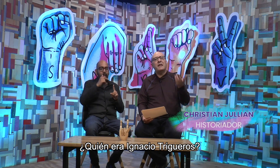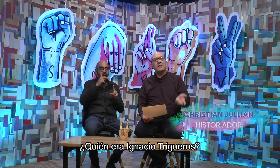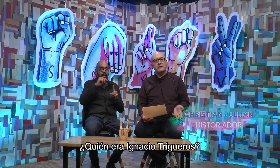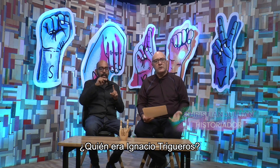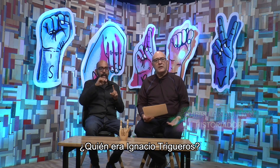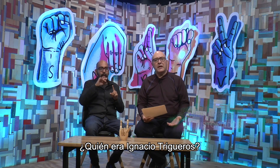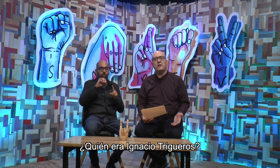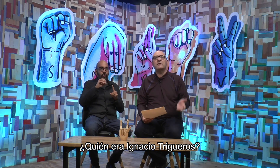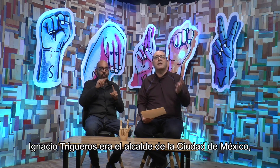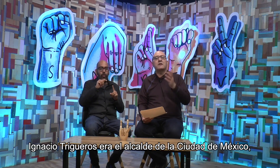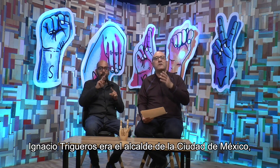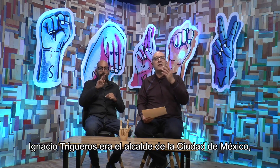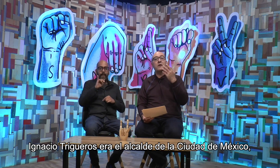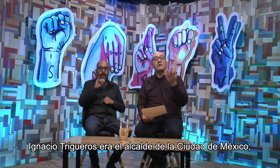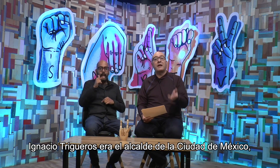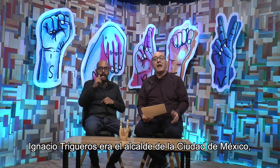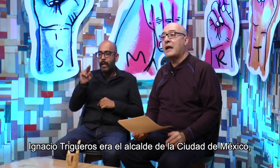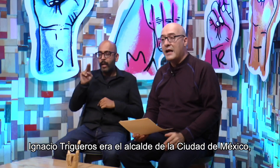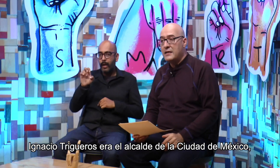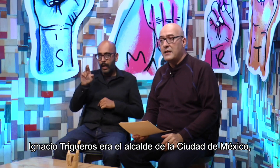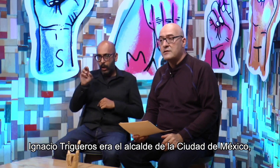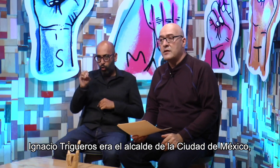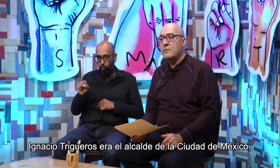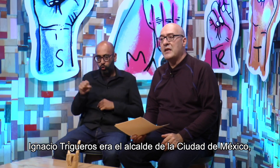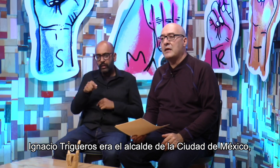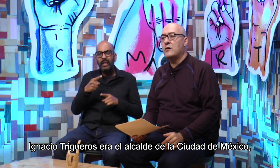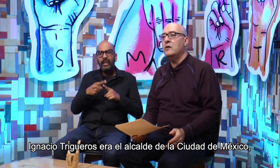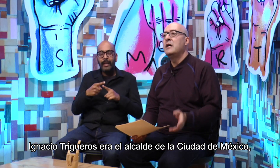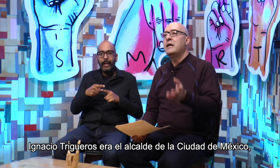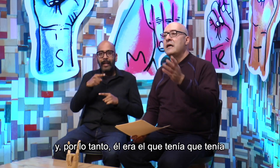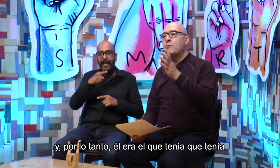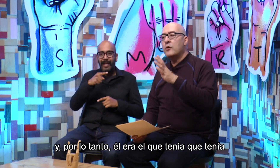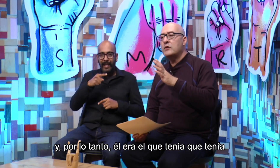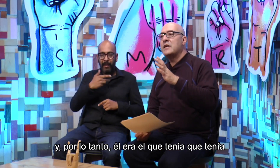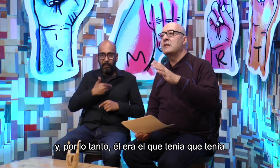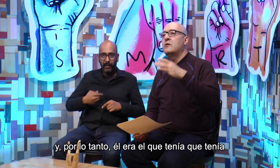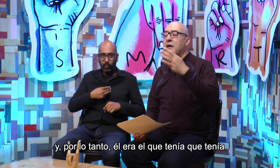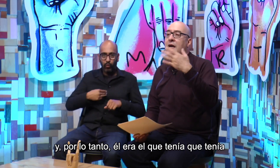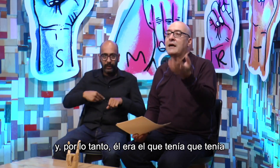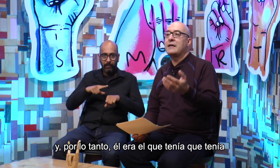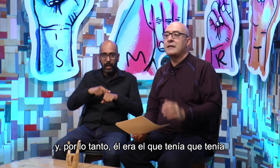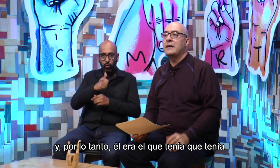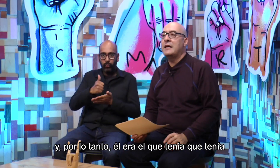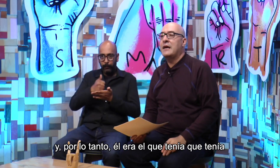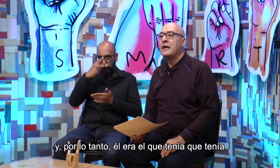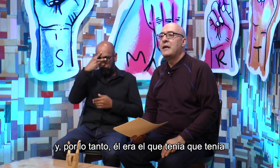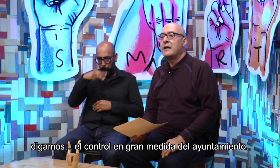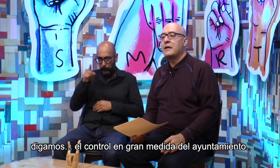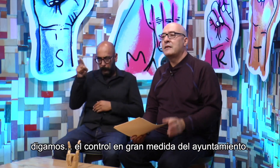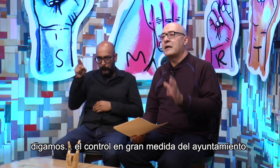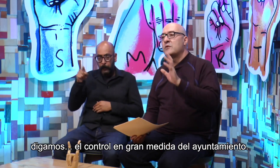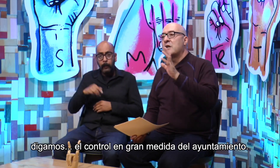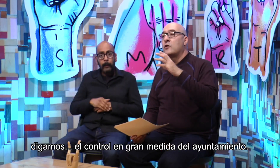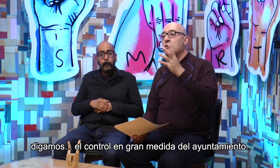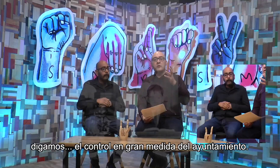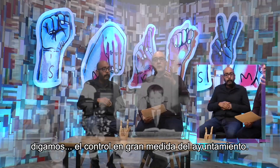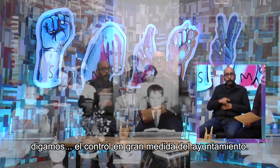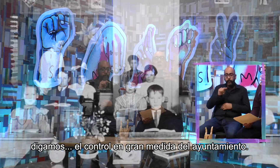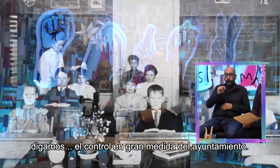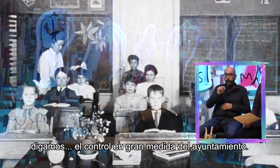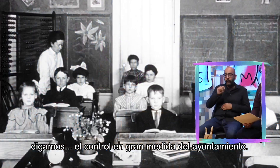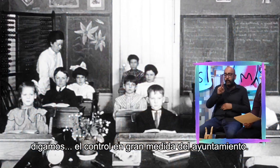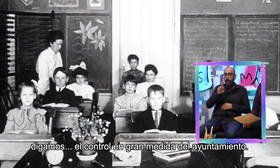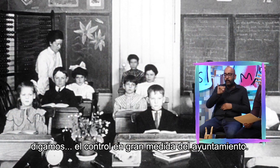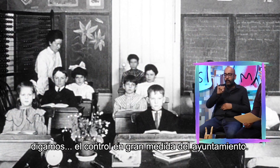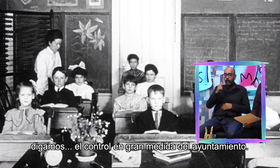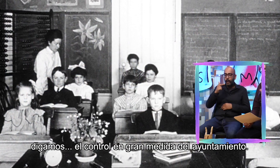Huet. ¿Quién era Ignacio Trigueros? Ignacio Trigueros era el alcalde de la Ciudad de México y por lo tanto él era el que tenía digamos el control